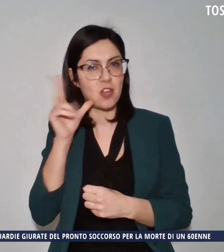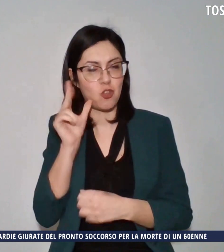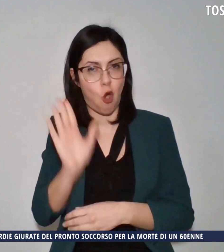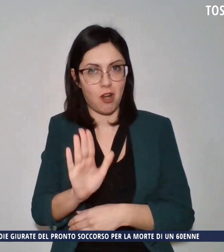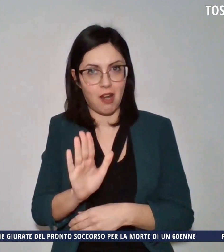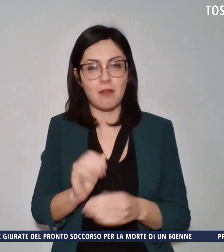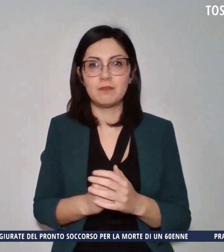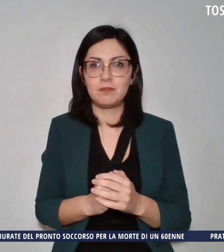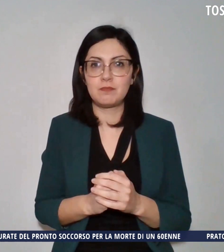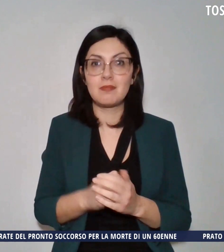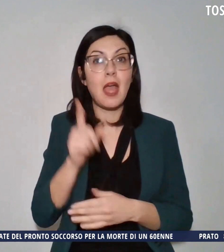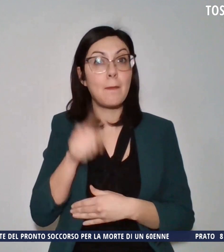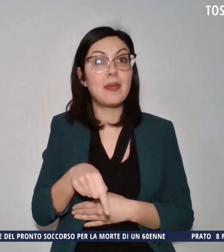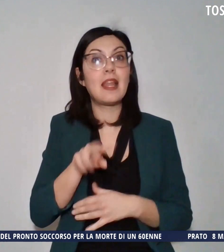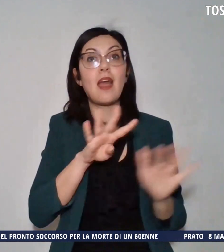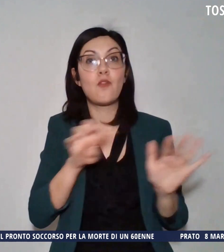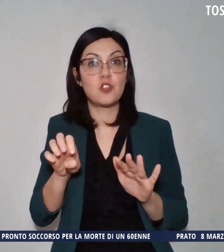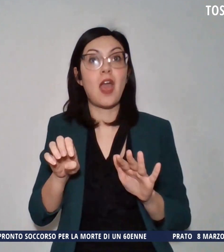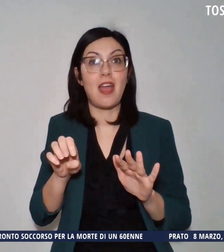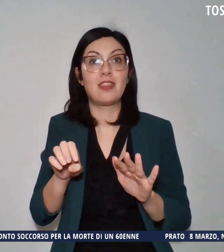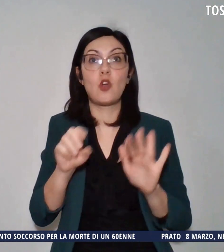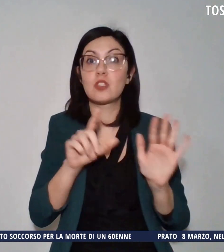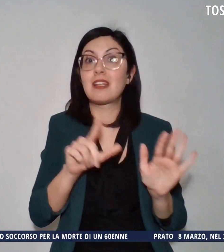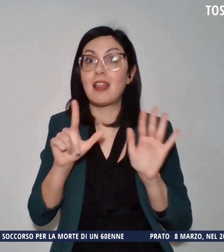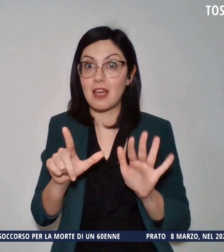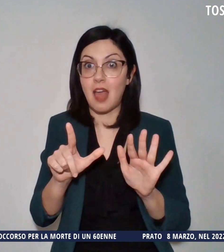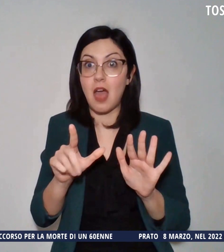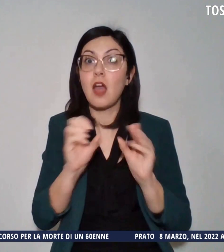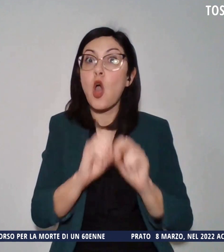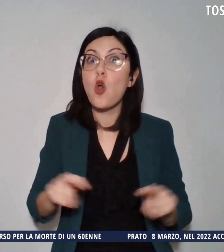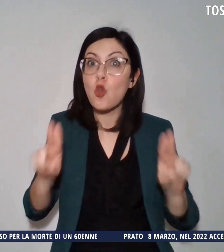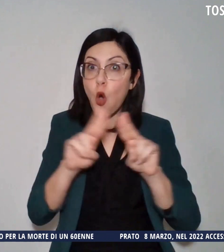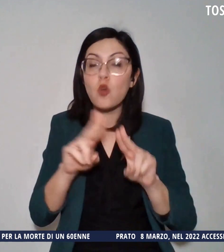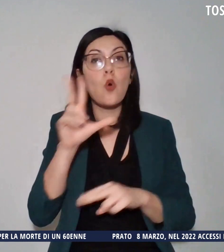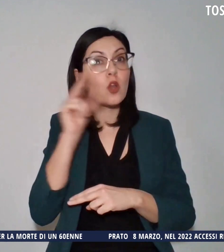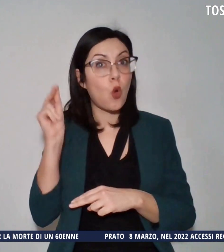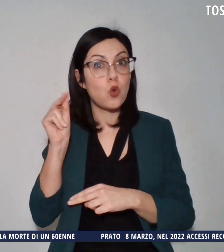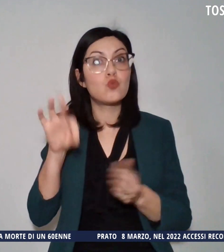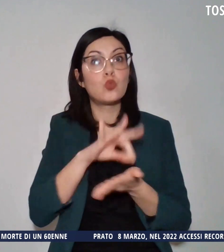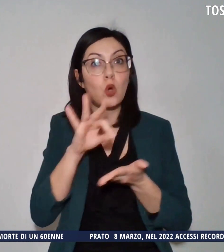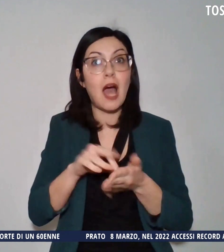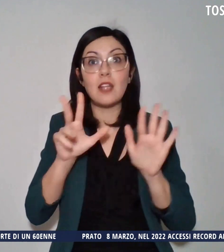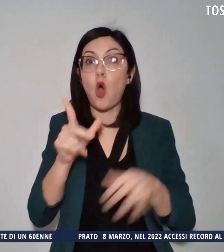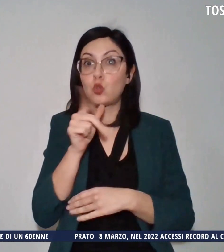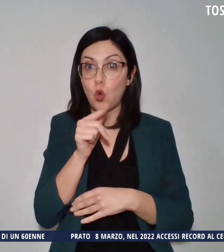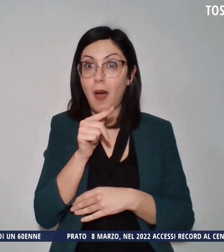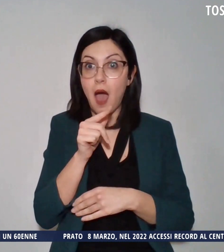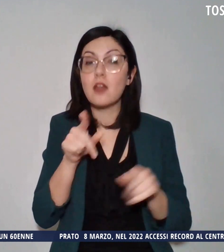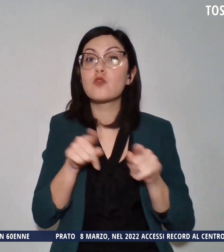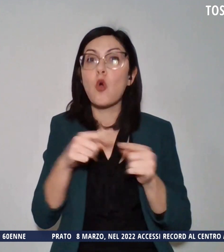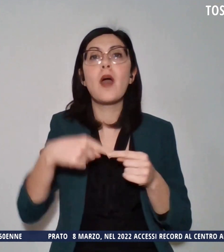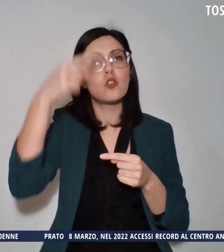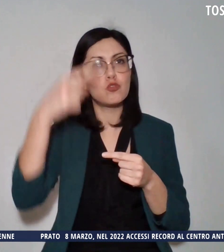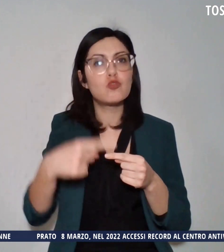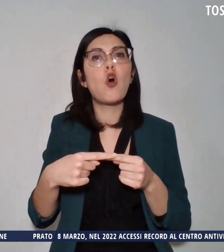Nel 1967 l'ONU ha riconosciuto l'8 marzo come giornata delle Nazioni Unite per i